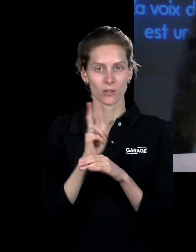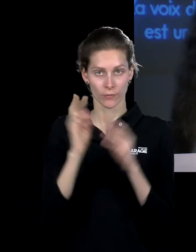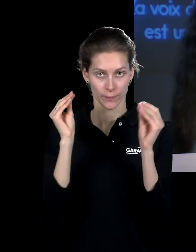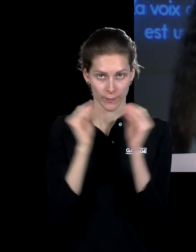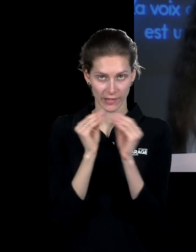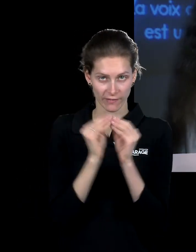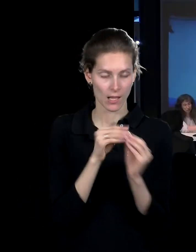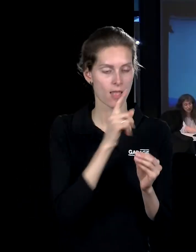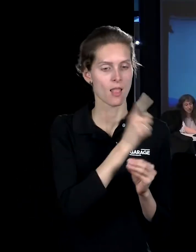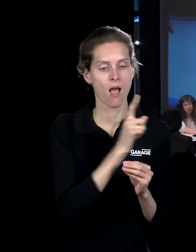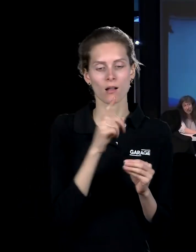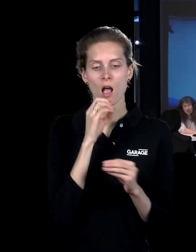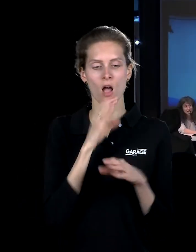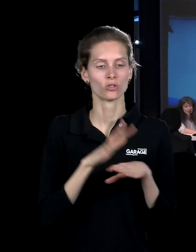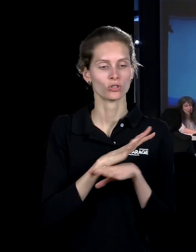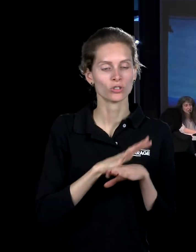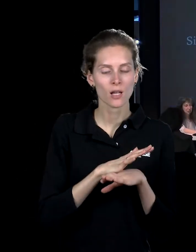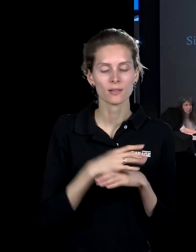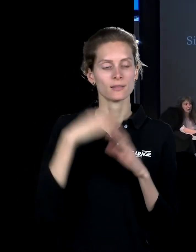каждой страны, говорящей на каждом языке.